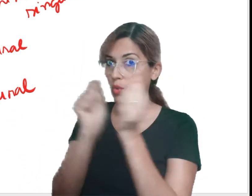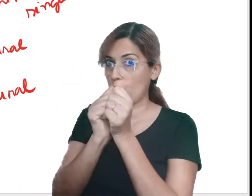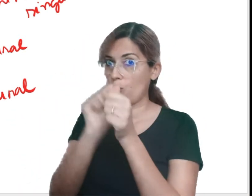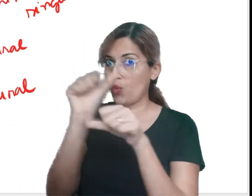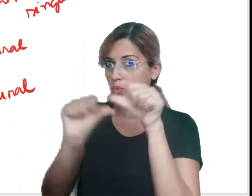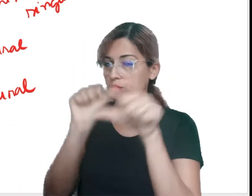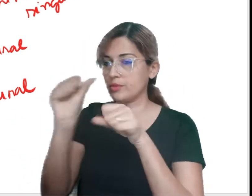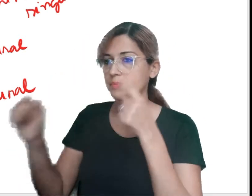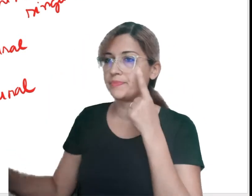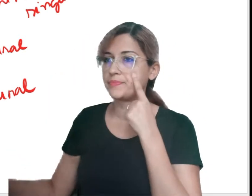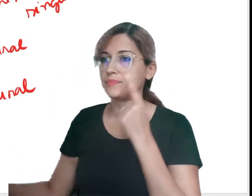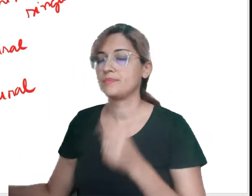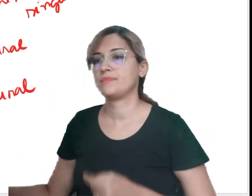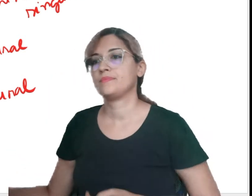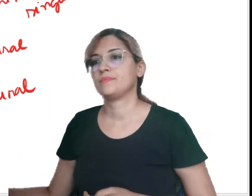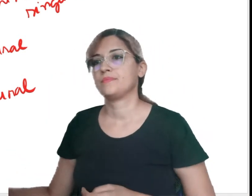Veja, outro tipo de contração.